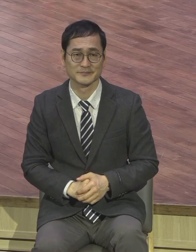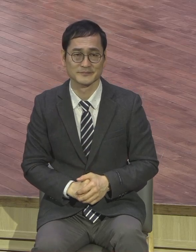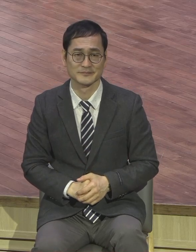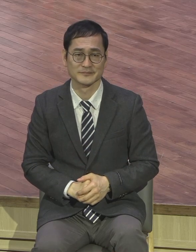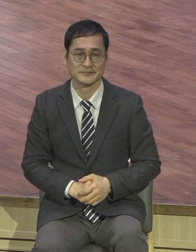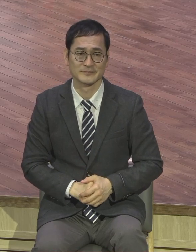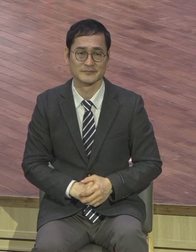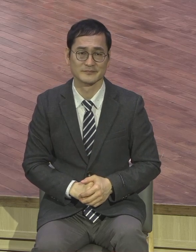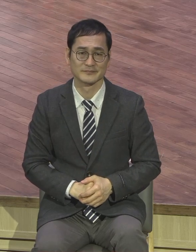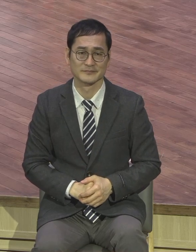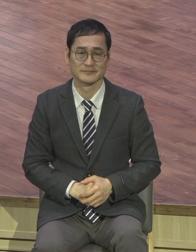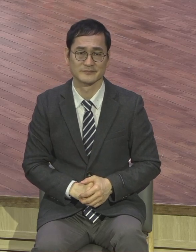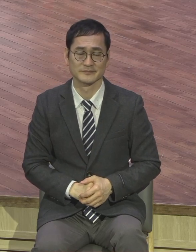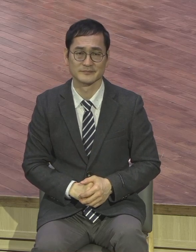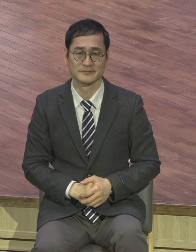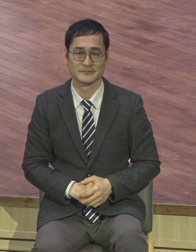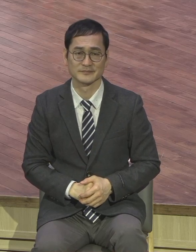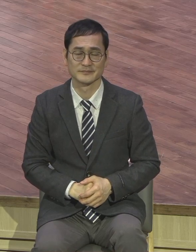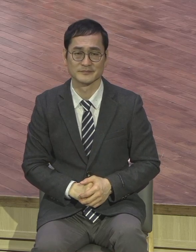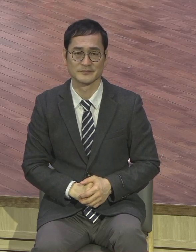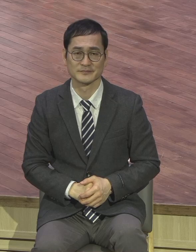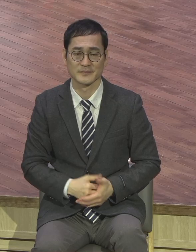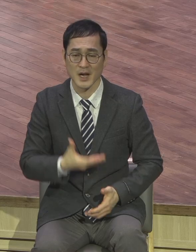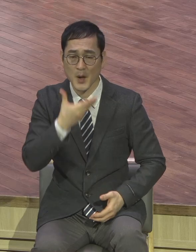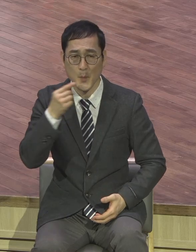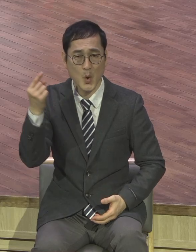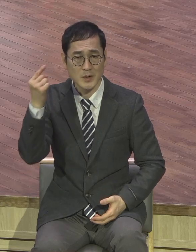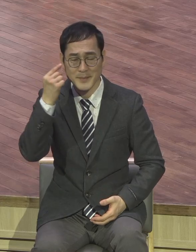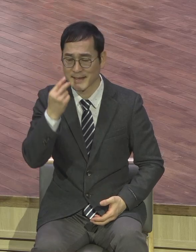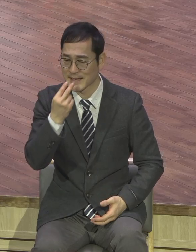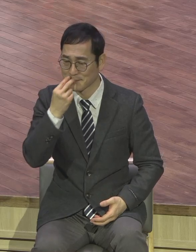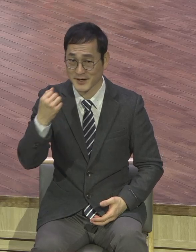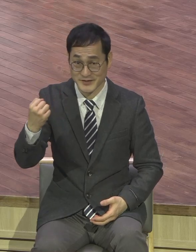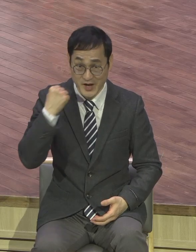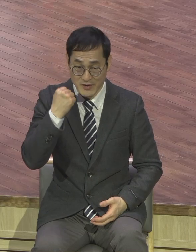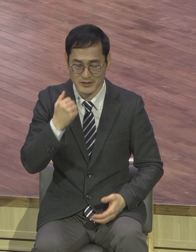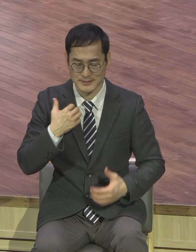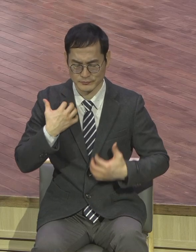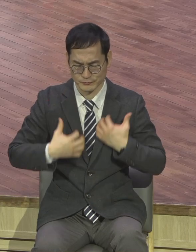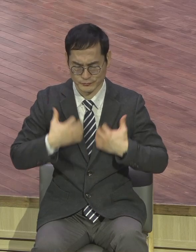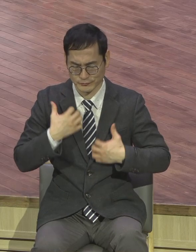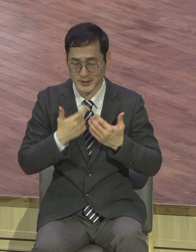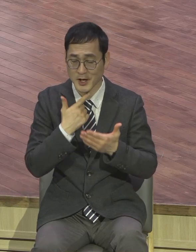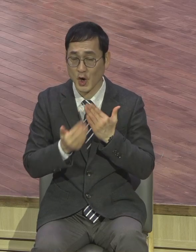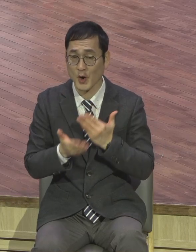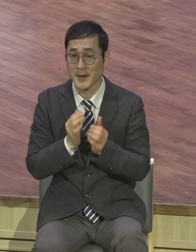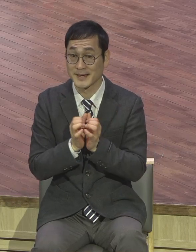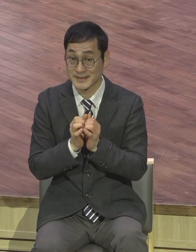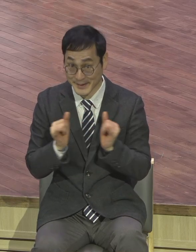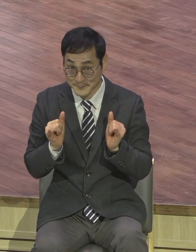보금의 생명령을 사실적으로 누리고 있는 자는 이렇게 당당한 고백을 할 수 있어야 돼요.